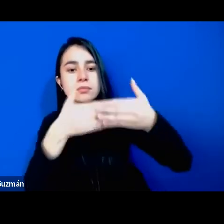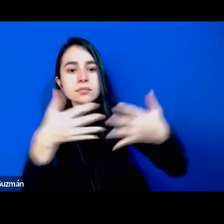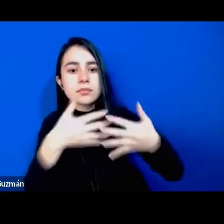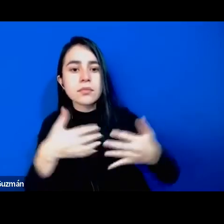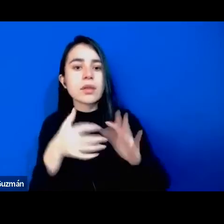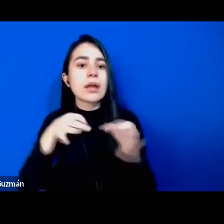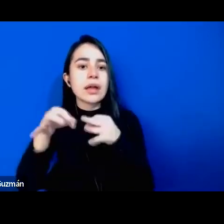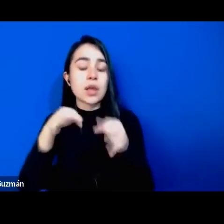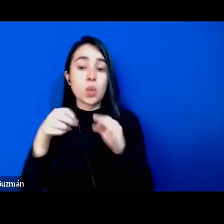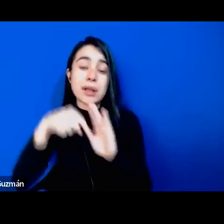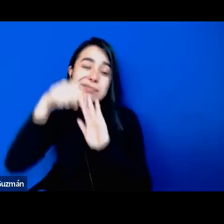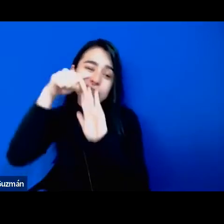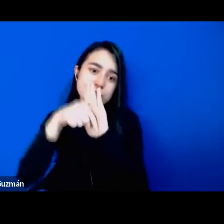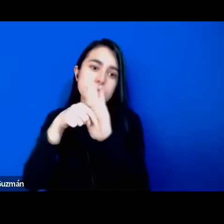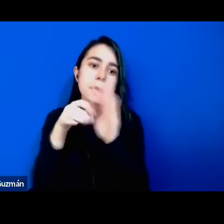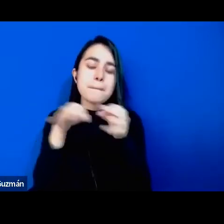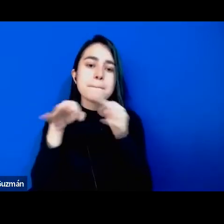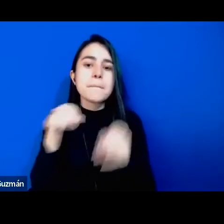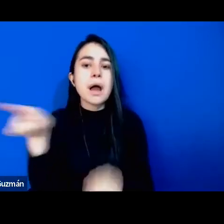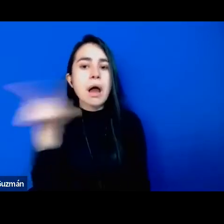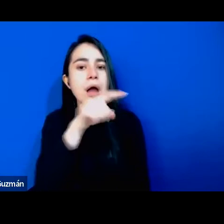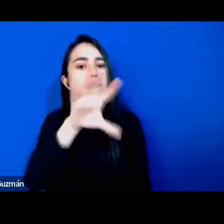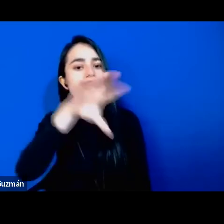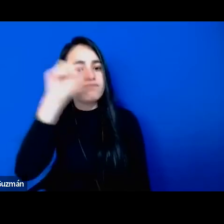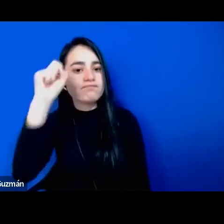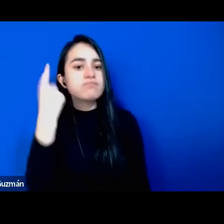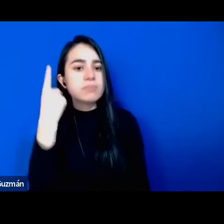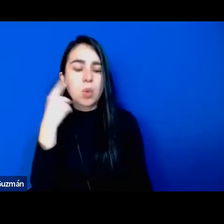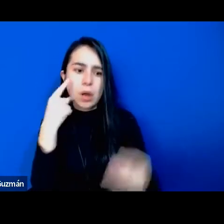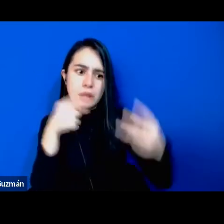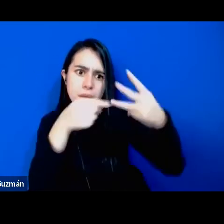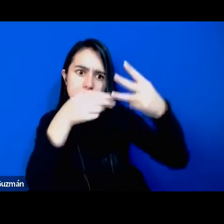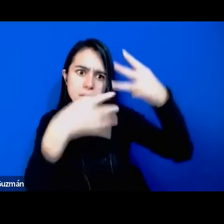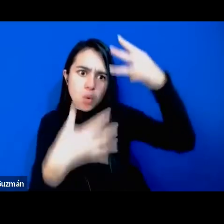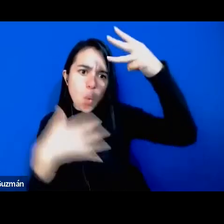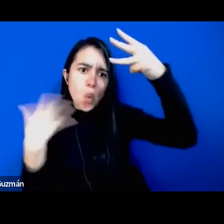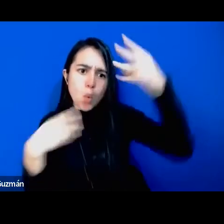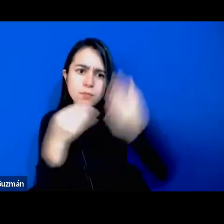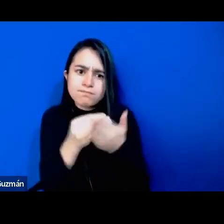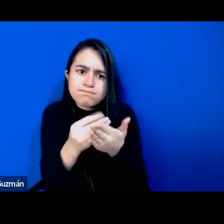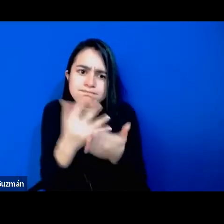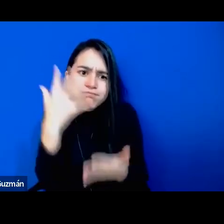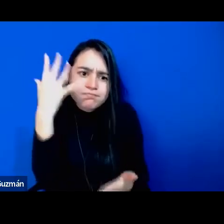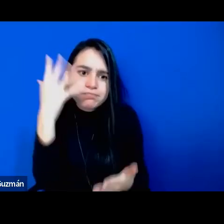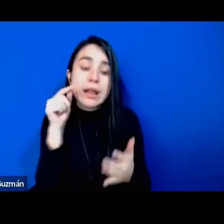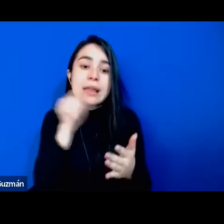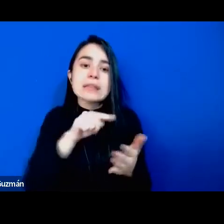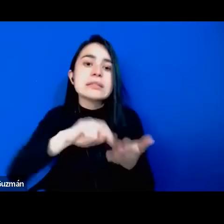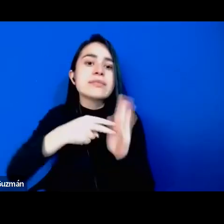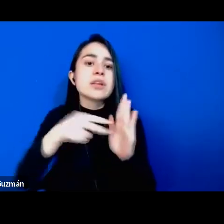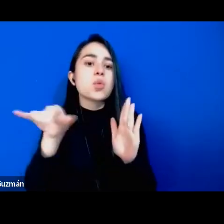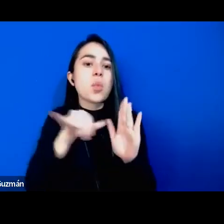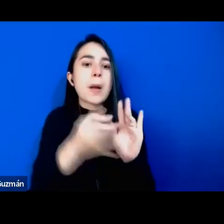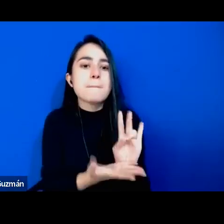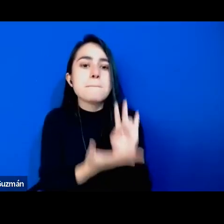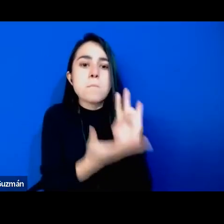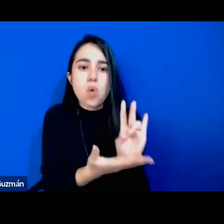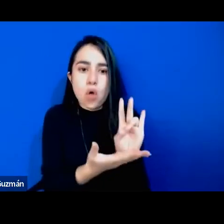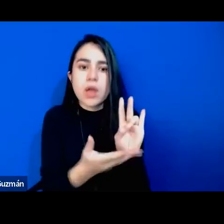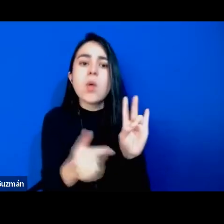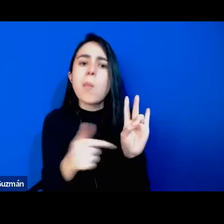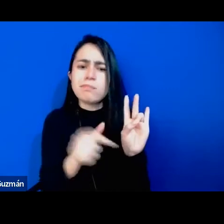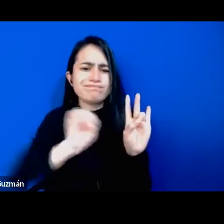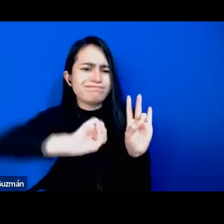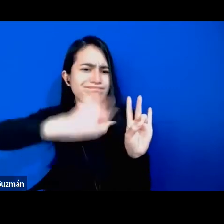detalle pero suficiente para que vean la riqueza que hay ahí y además de cómo es un modelo muy claro